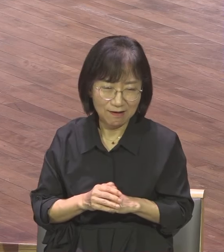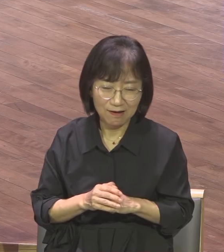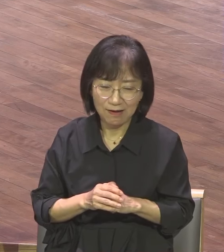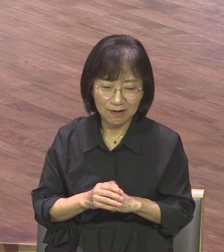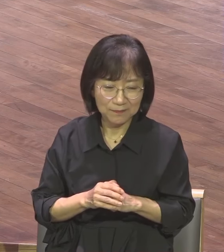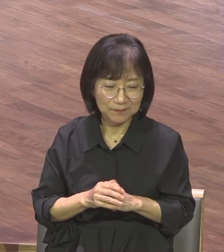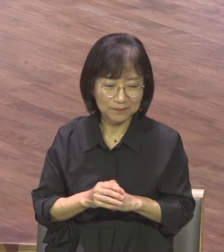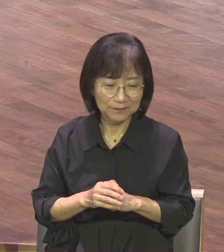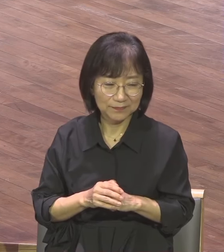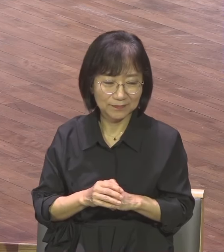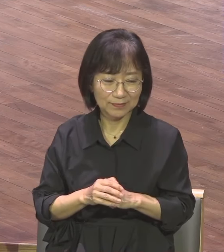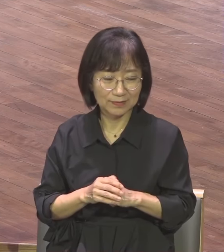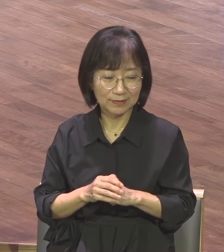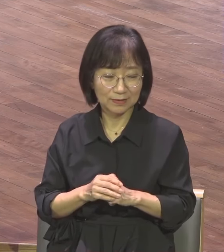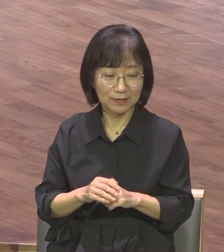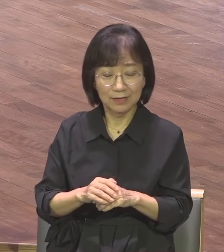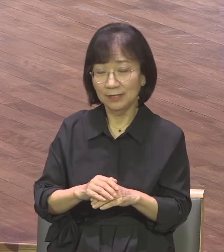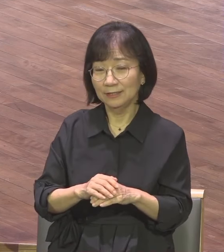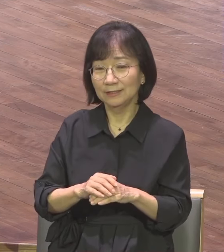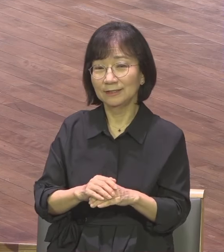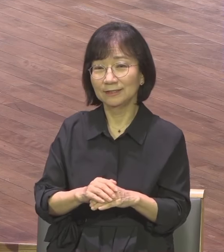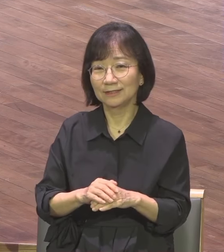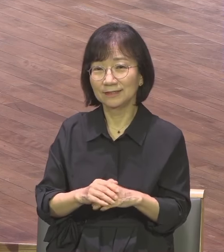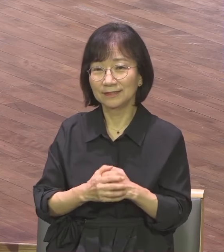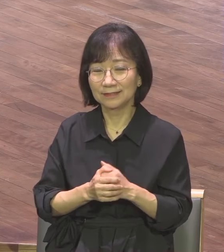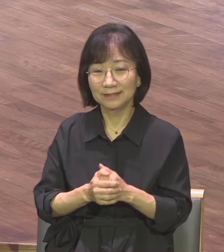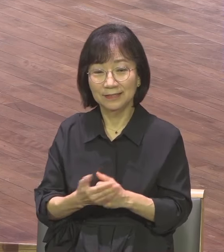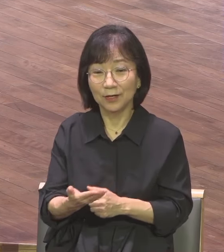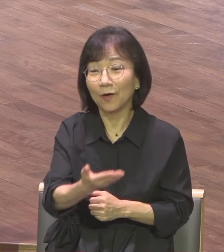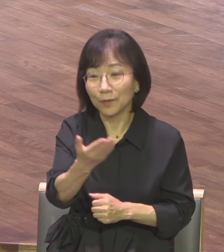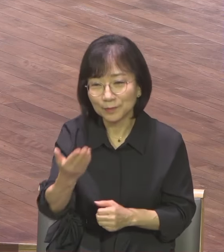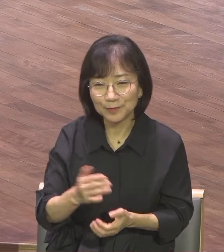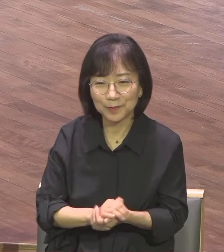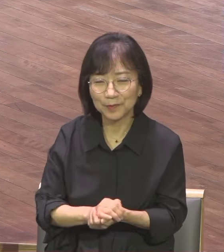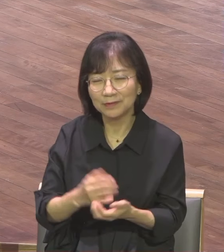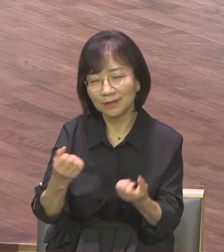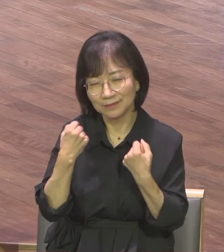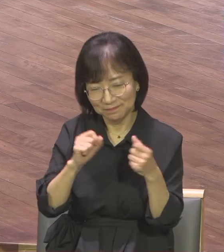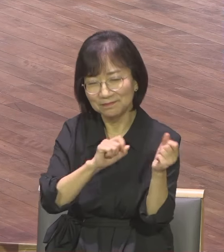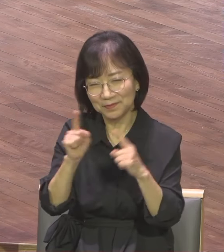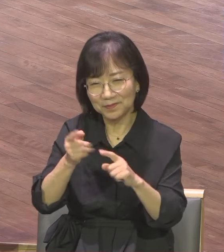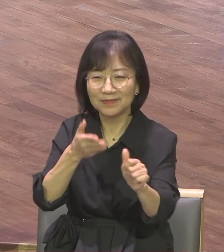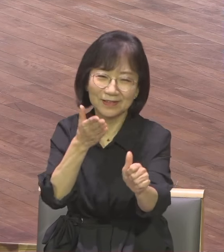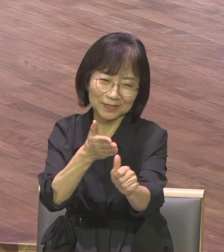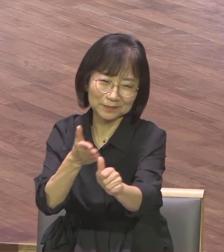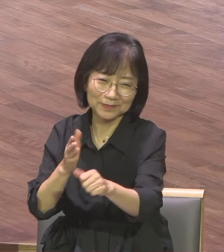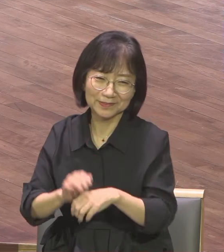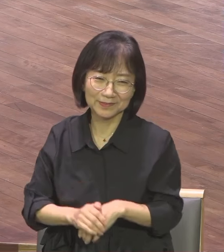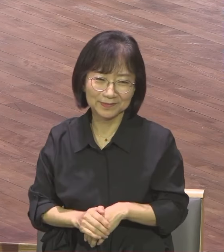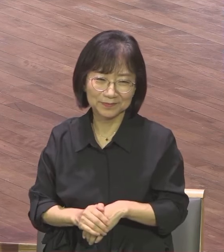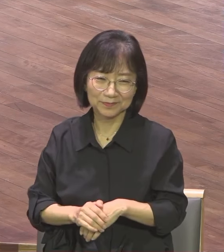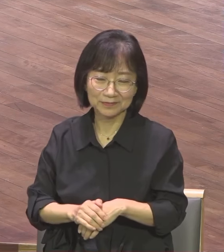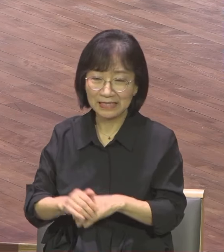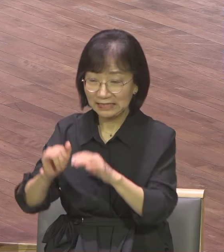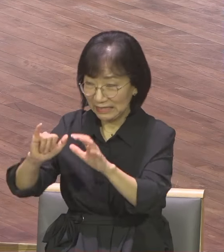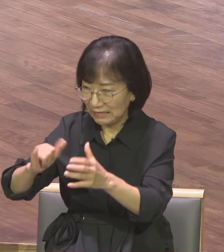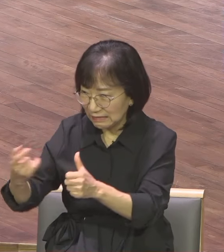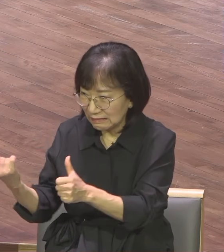여러분 강단에서 이 말씀이 선포될 때 용기를 얻으시길 바랍니다 왜 우리가 세상의 소리를 들어야 됩니까? 세상이